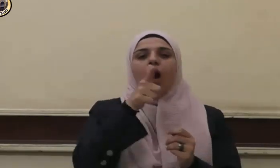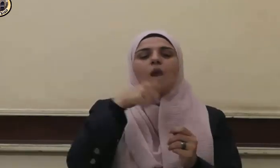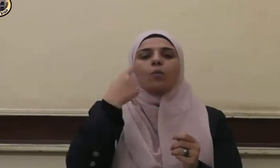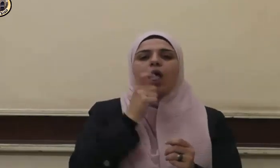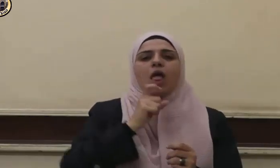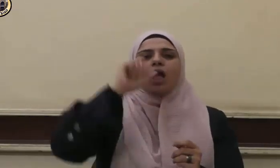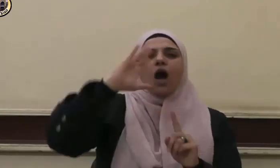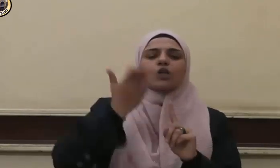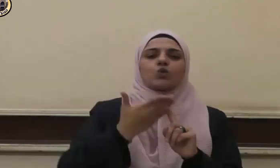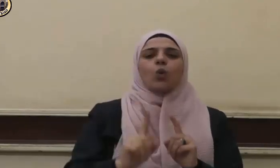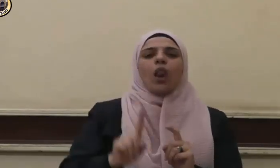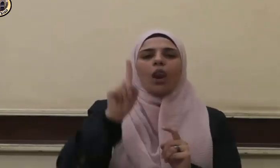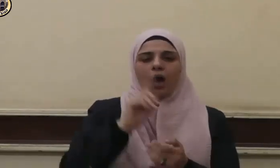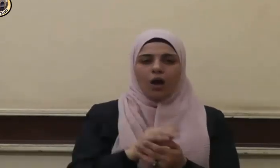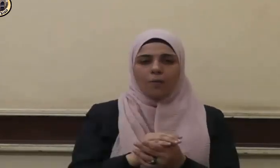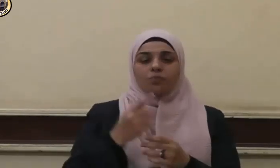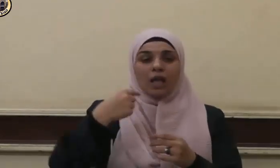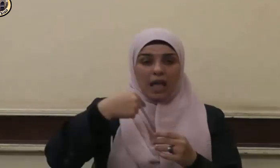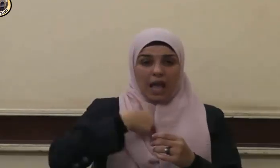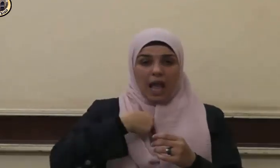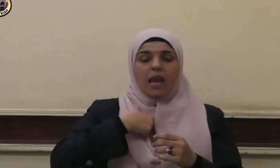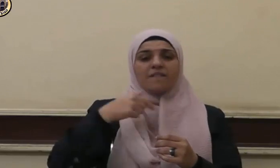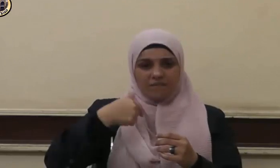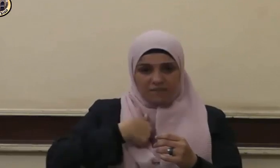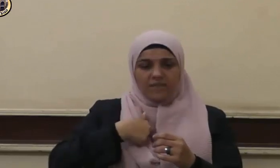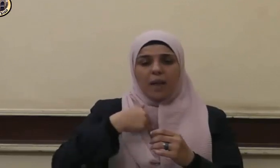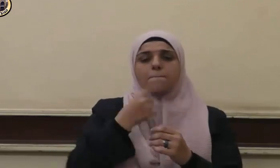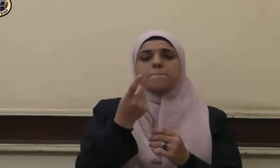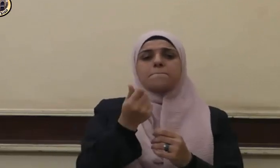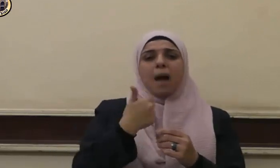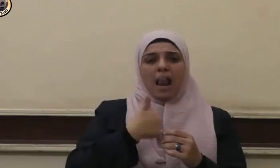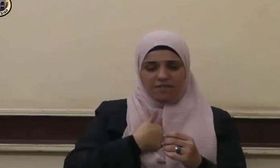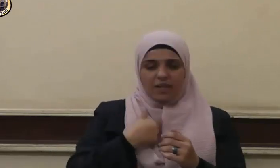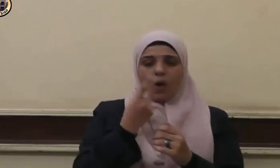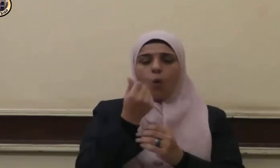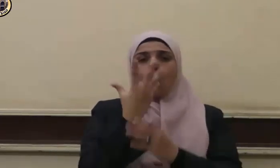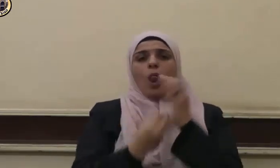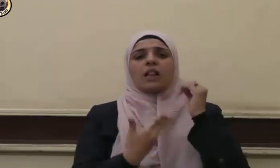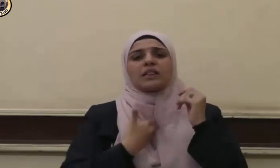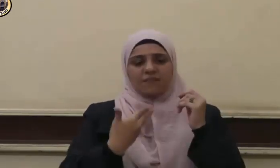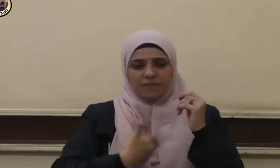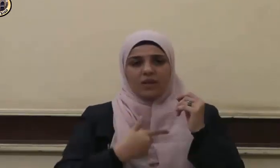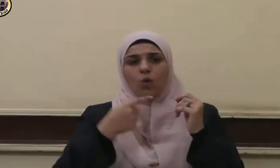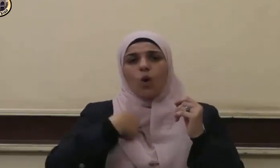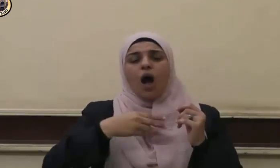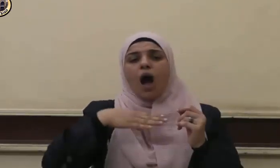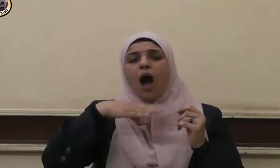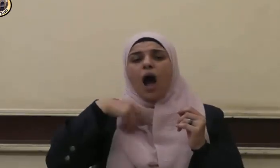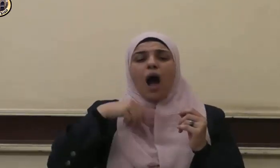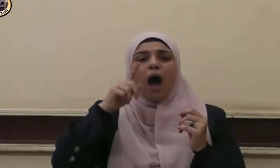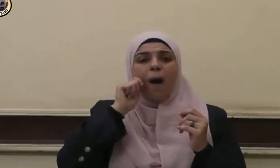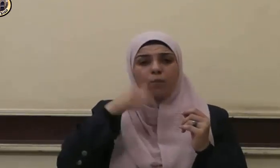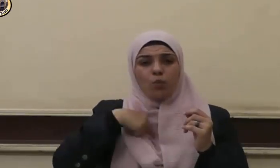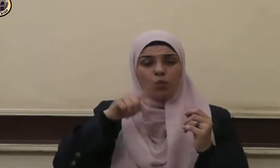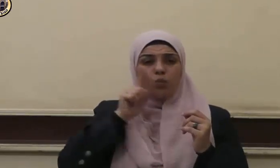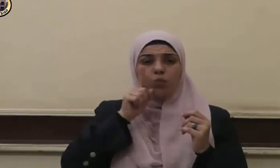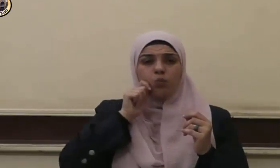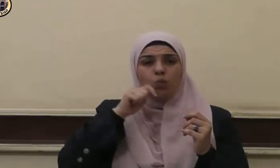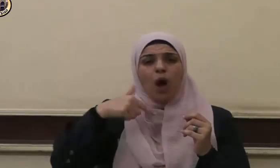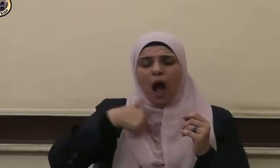يا رسول الله إن لي مالا وولدا وإن أبي يريد أن يجتاح